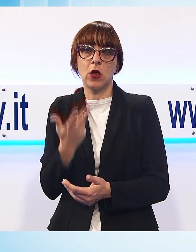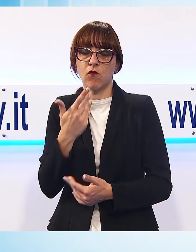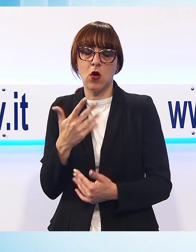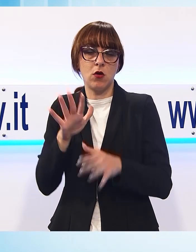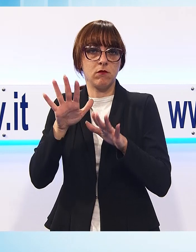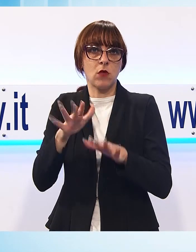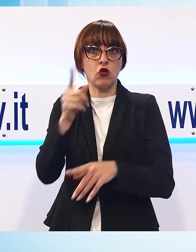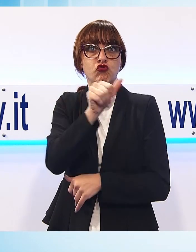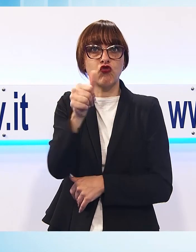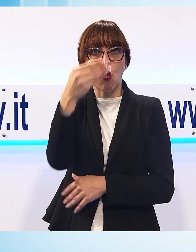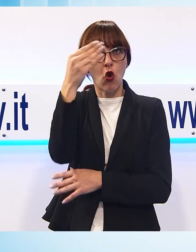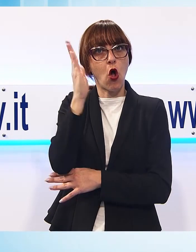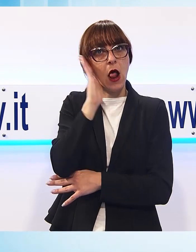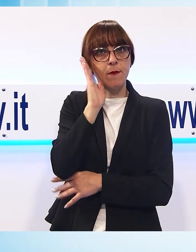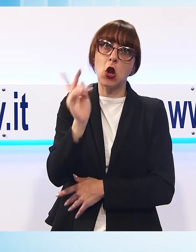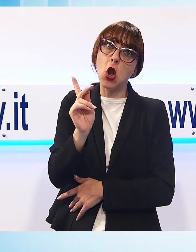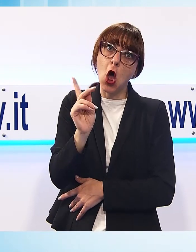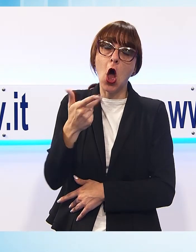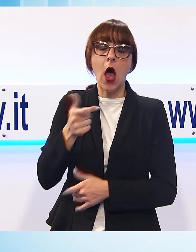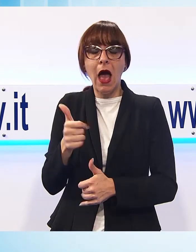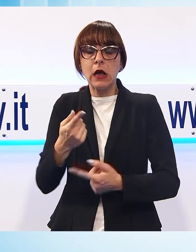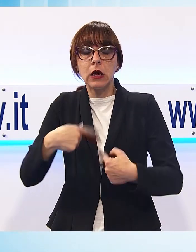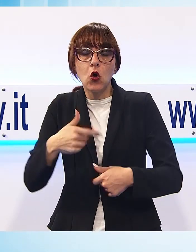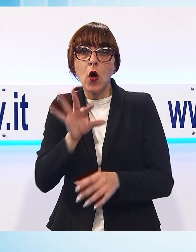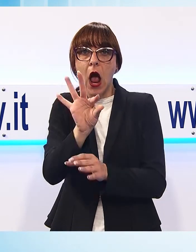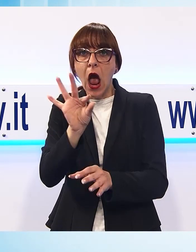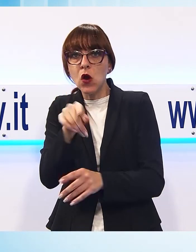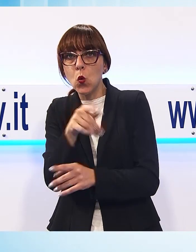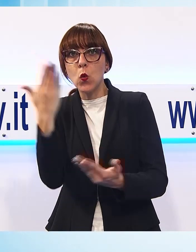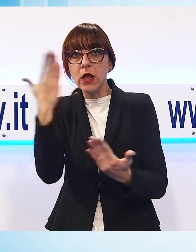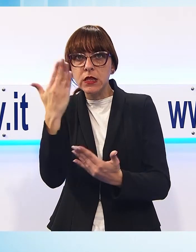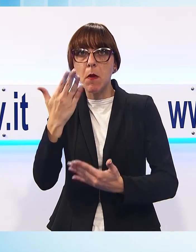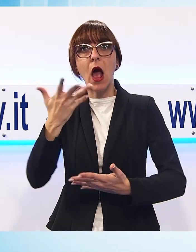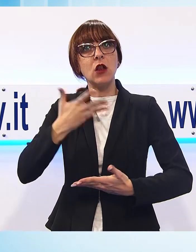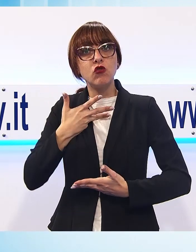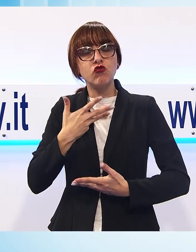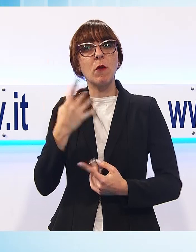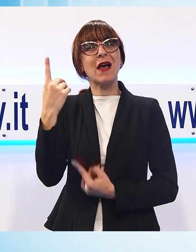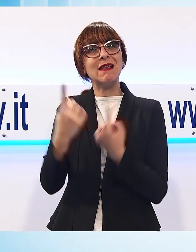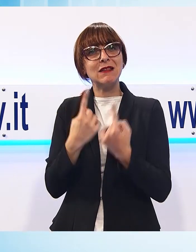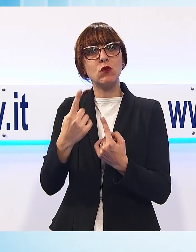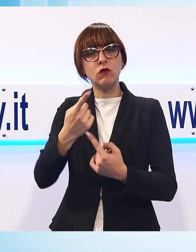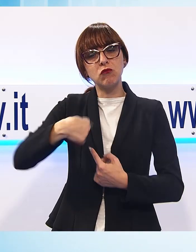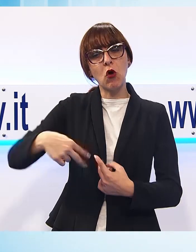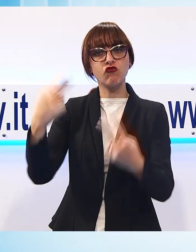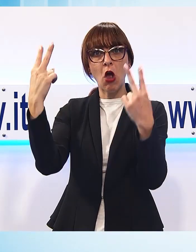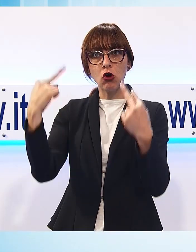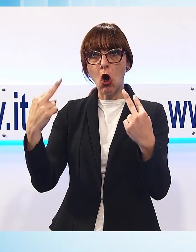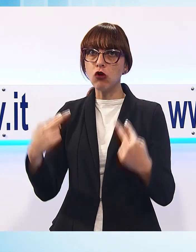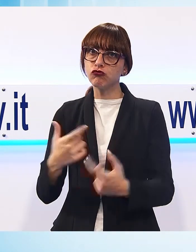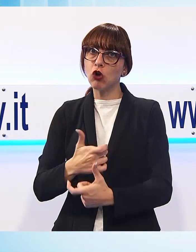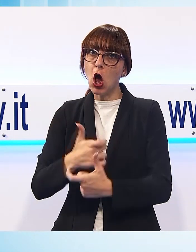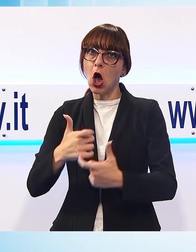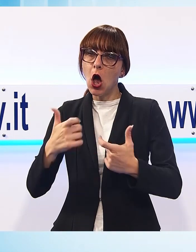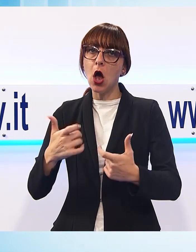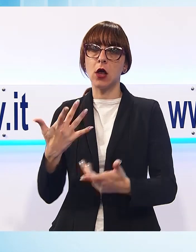possono essere anche da noi qualche eccezione, ma in genere, come le dicevo, anche per una questione di controlli molto seri, questo